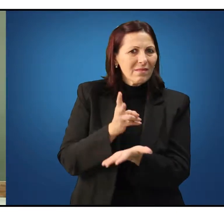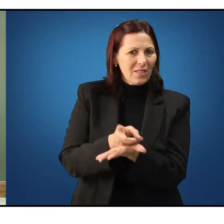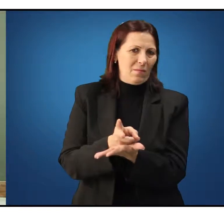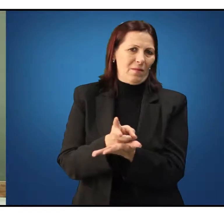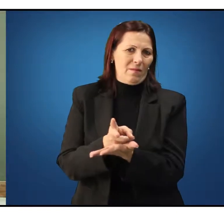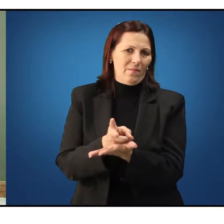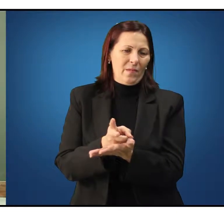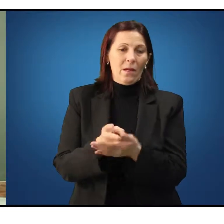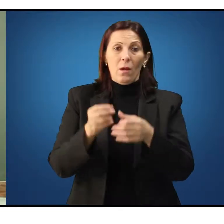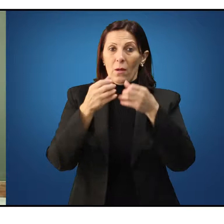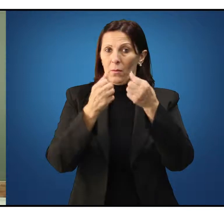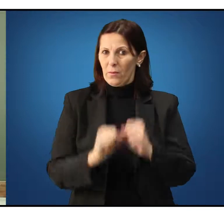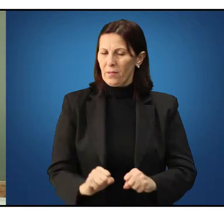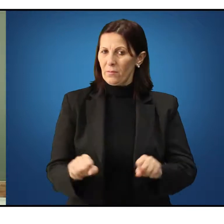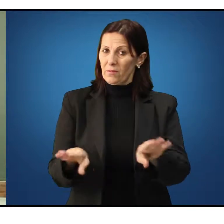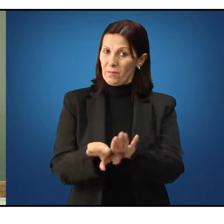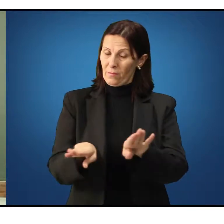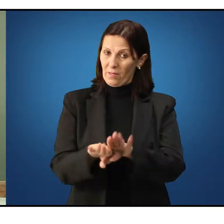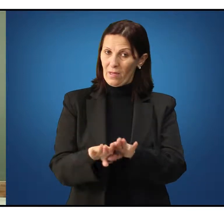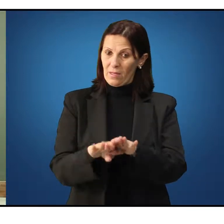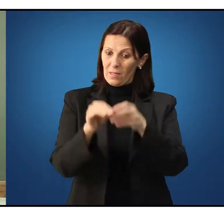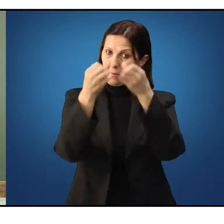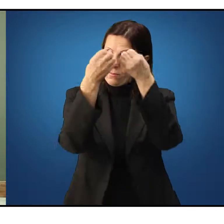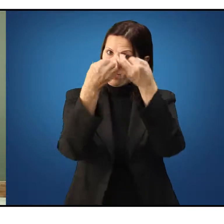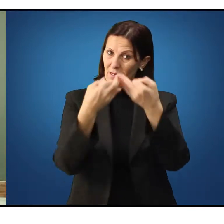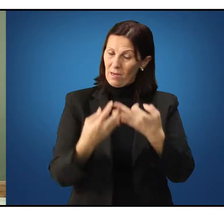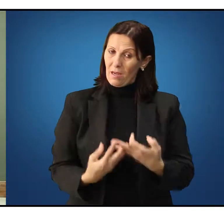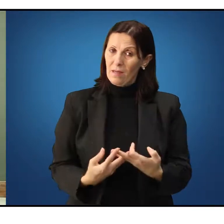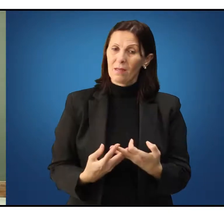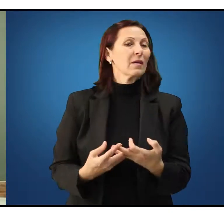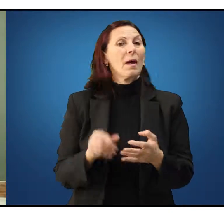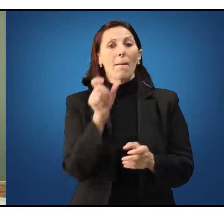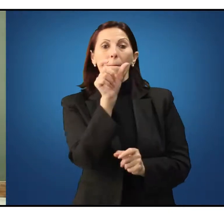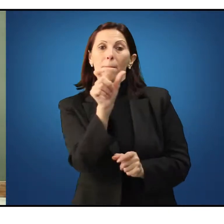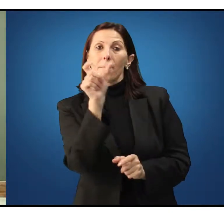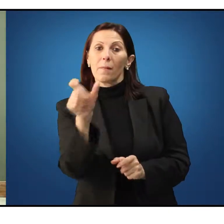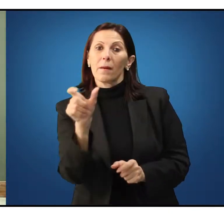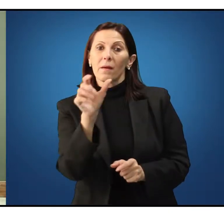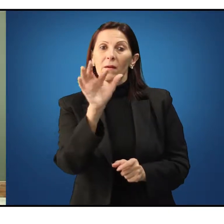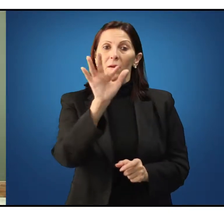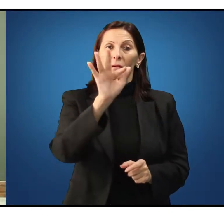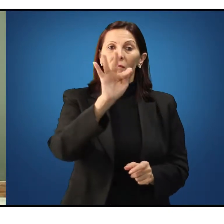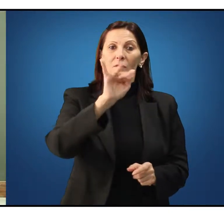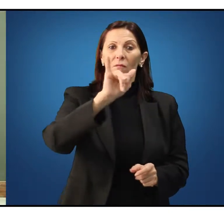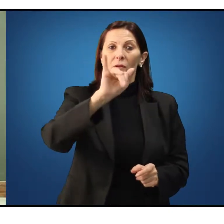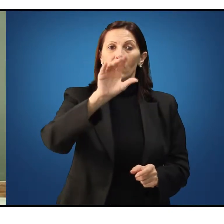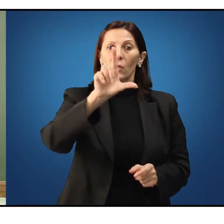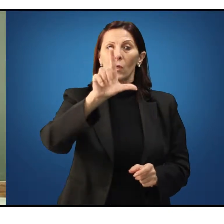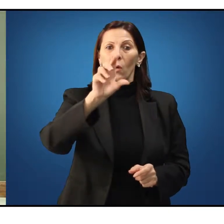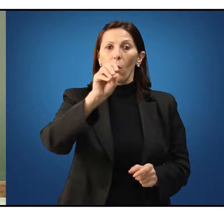Podemos também dizer que a palavra filosofia,